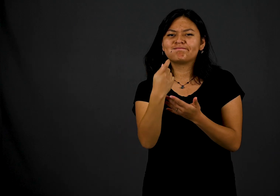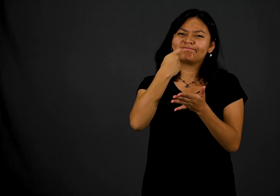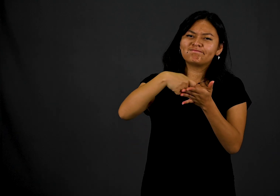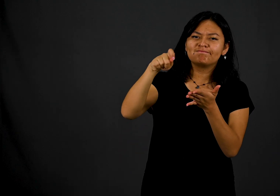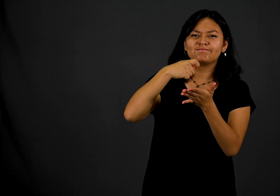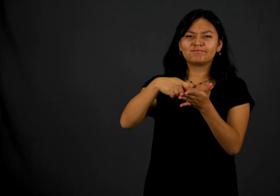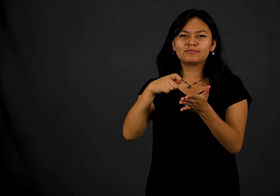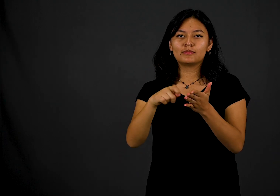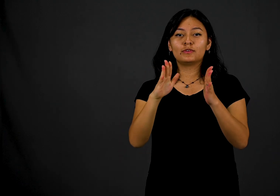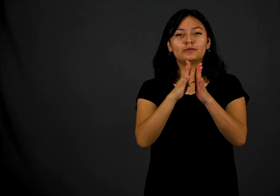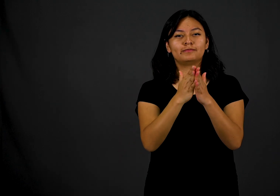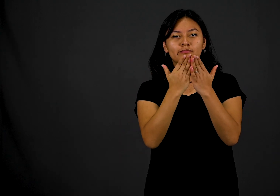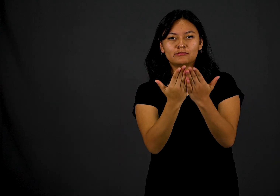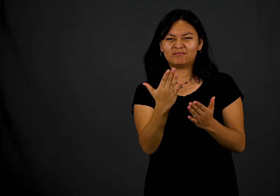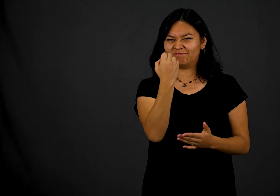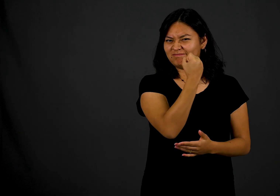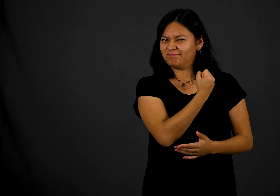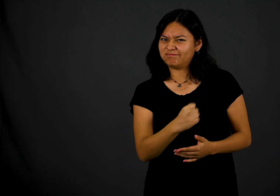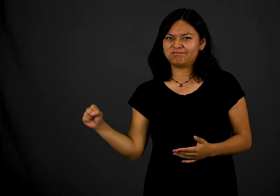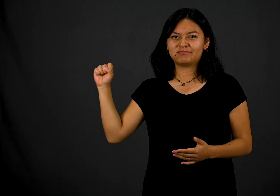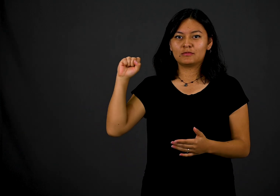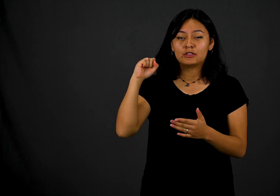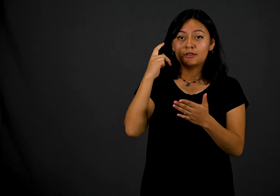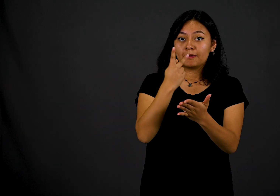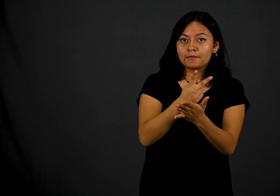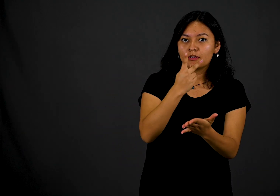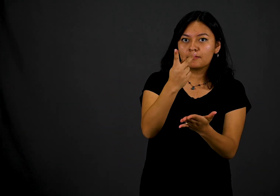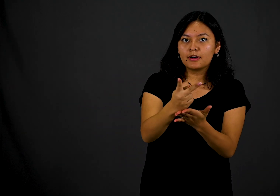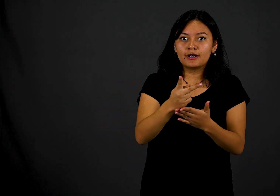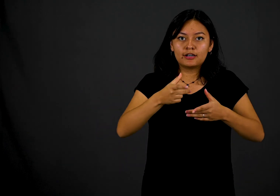Él era embajador de México en la India cuando ocurrió la masacre.